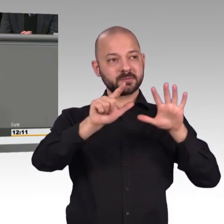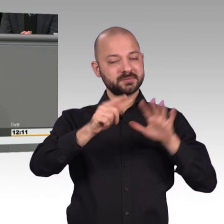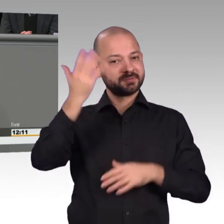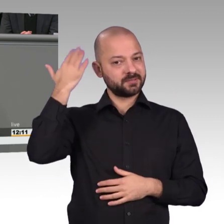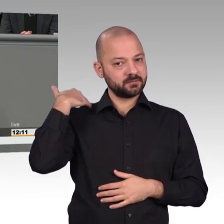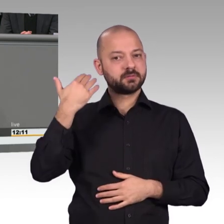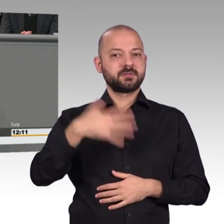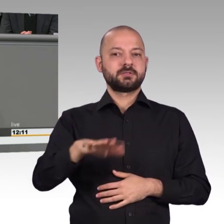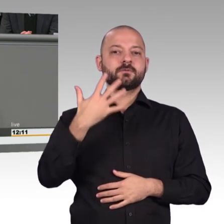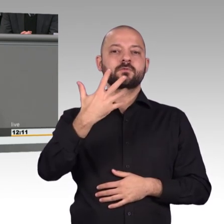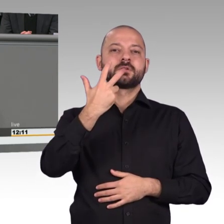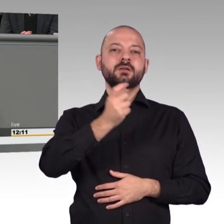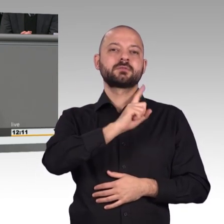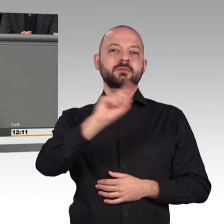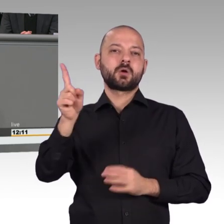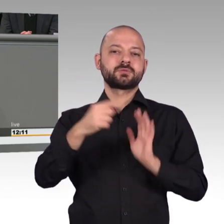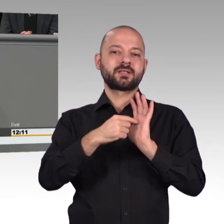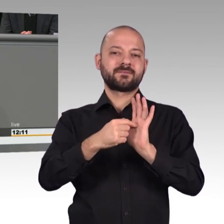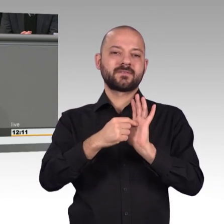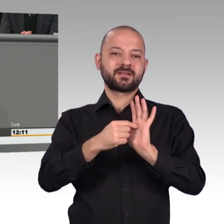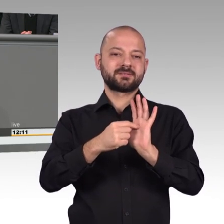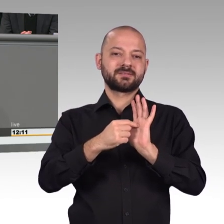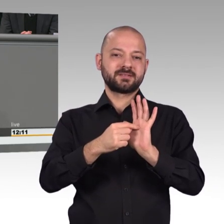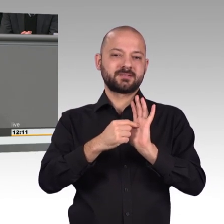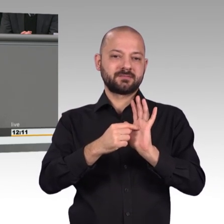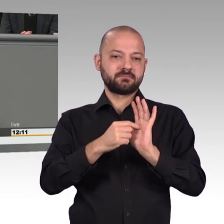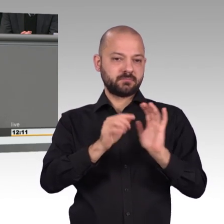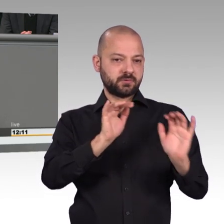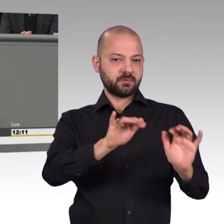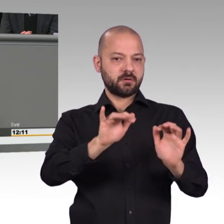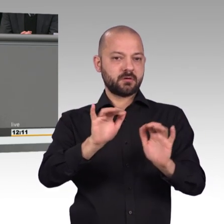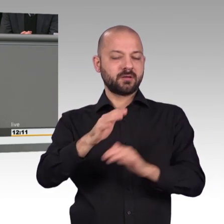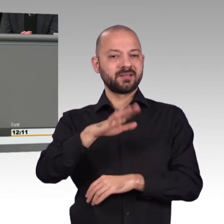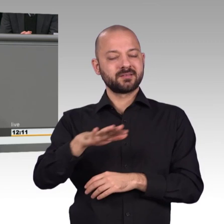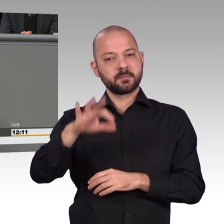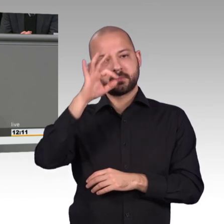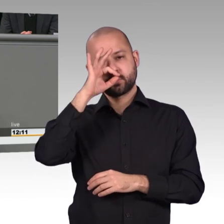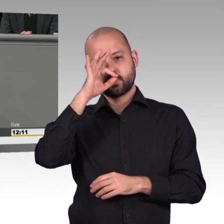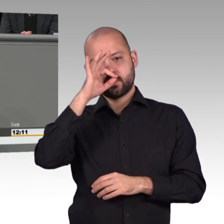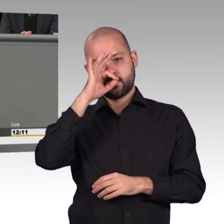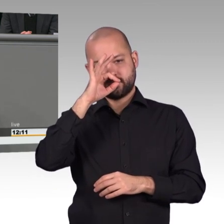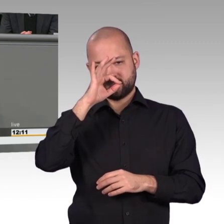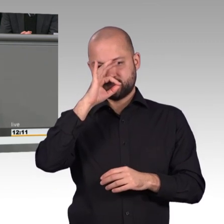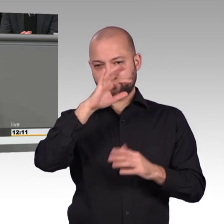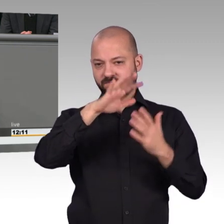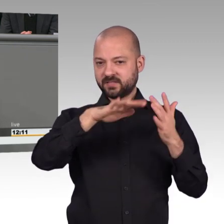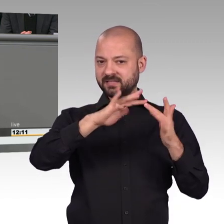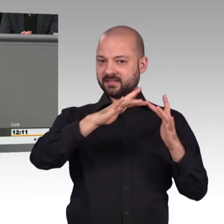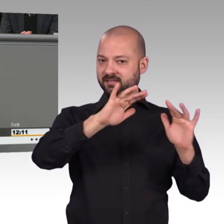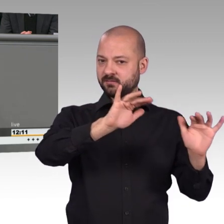,5 Prozent. Im Bereich der Jugendpornografie sogar von 25 Prozent. Und